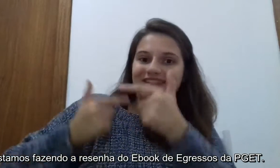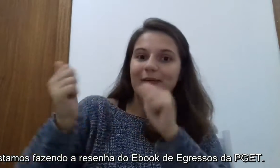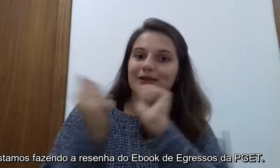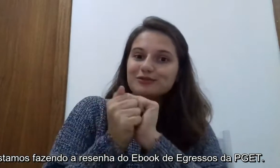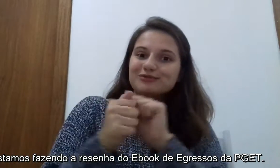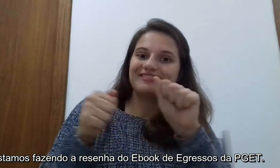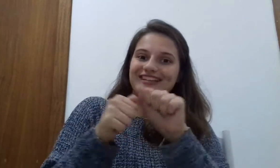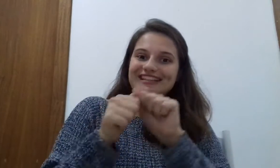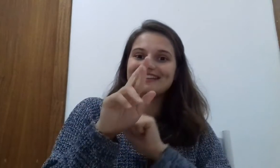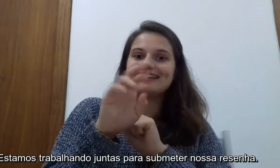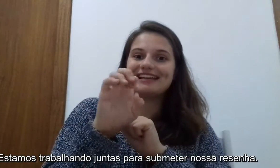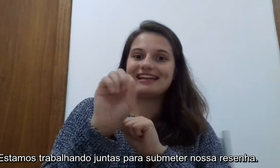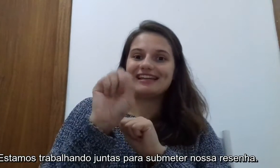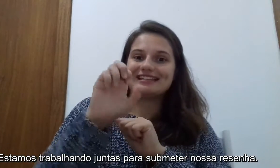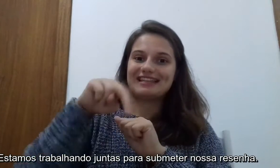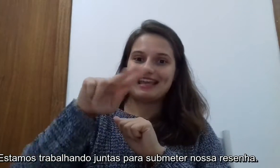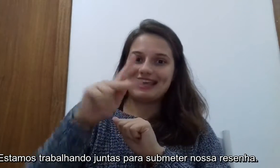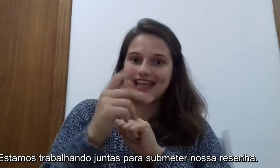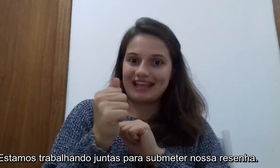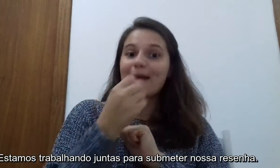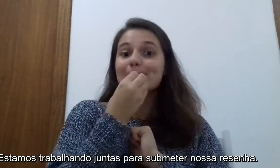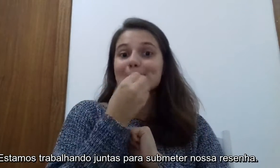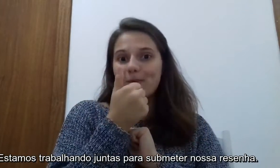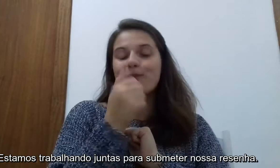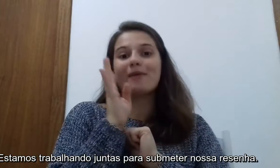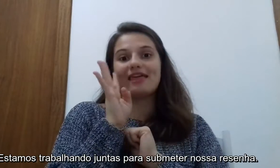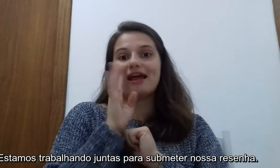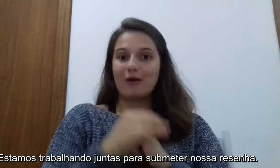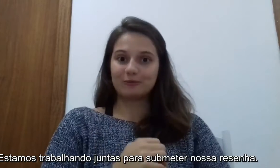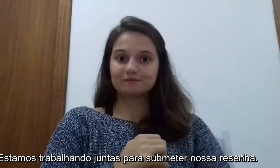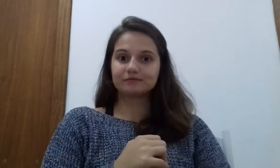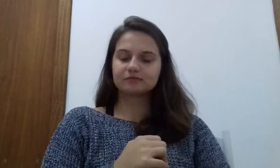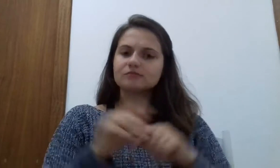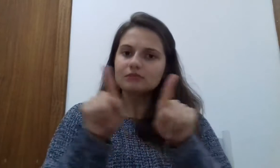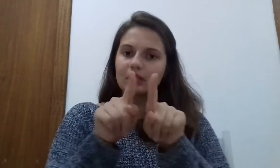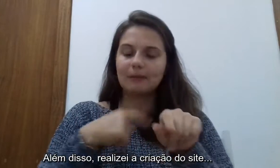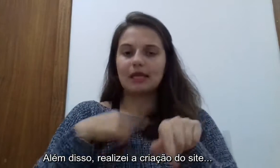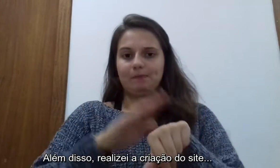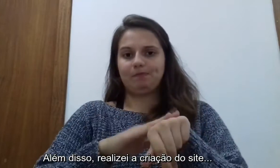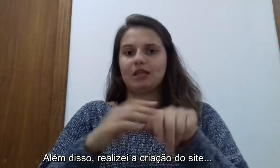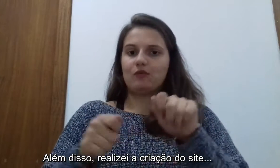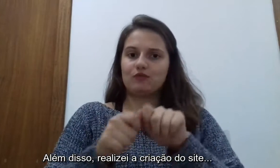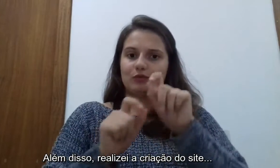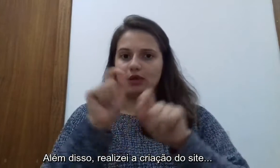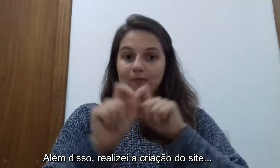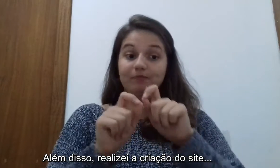Estamos trabalhando juntas para submeter a nossa resenha. Além disso, realizei também a